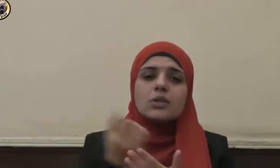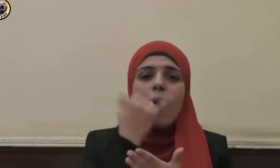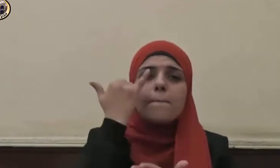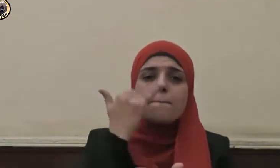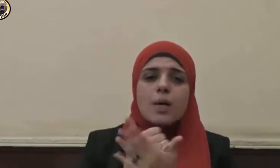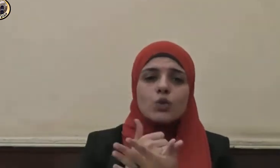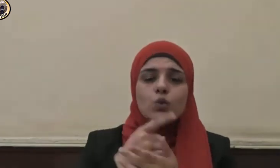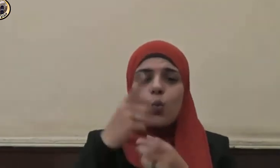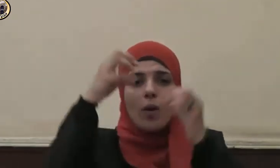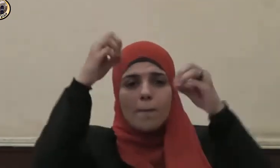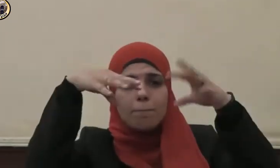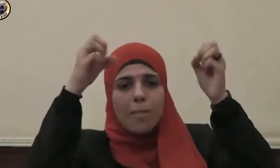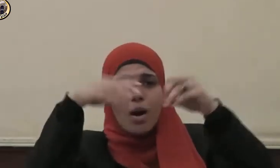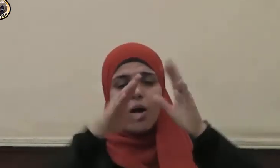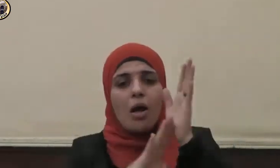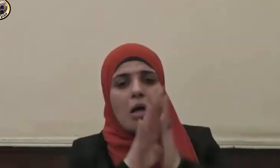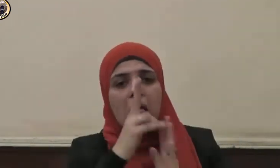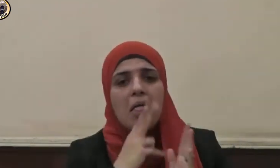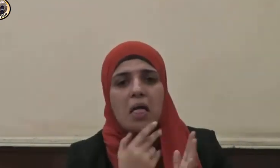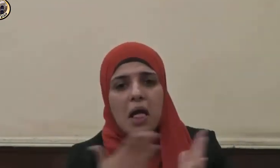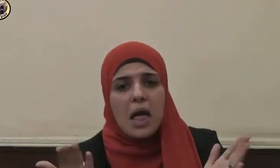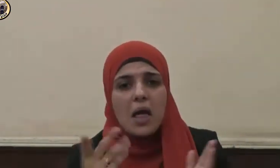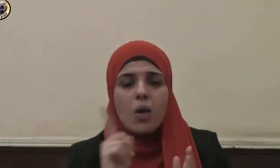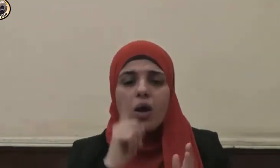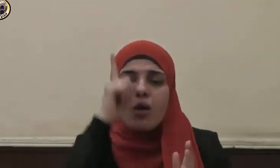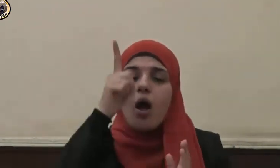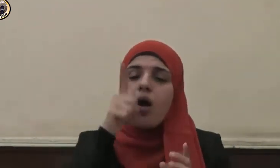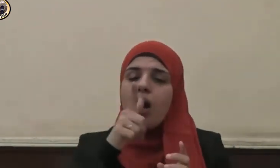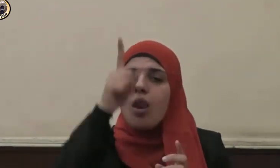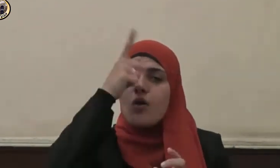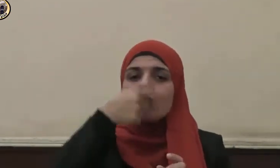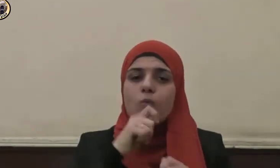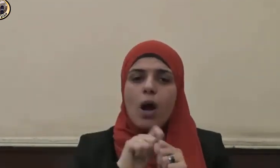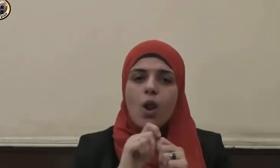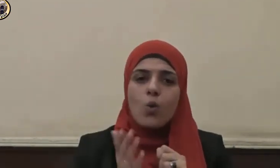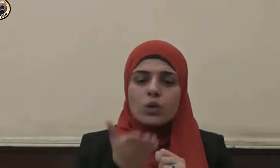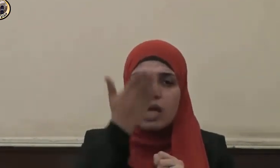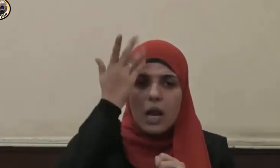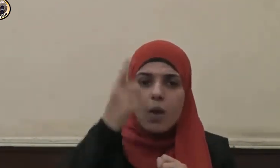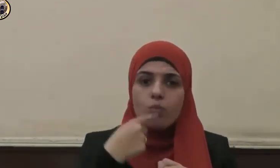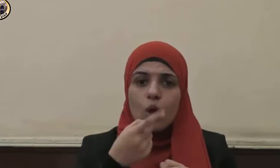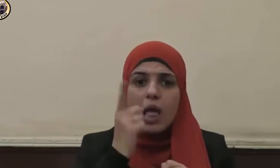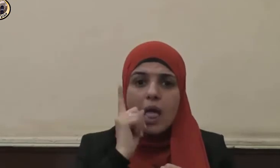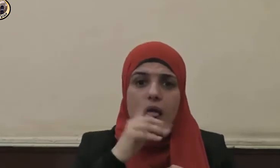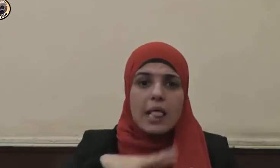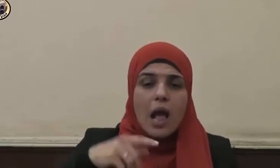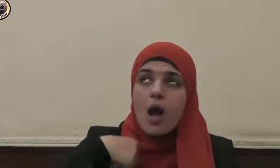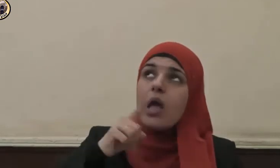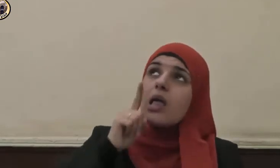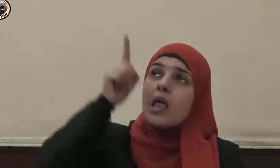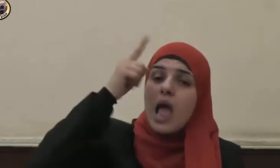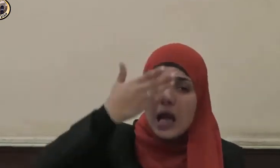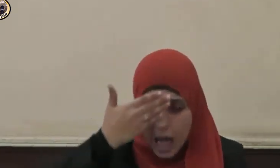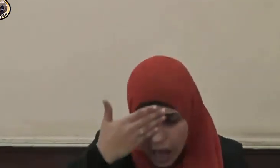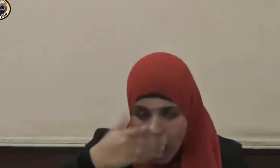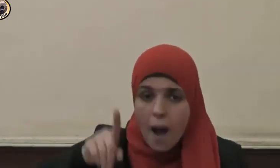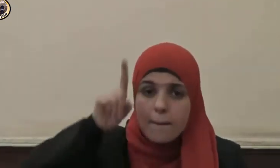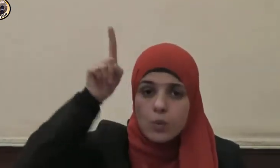والفضل والعون قال تعالى إياك نعبد وإياك نستعين